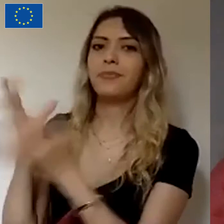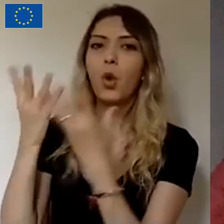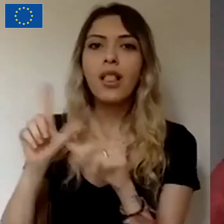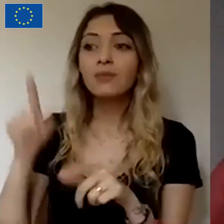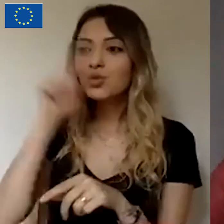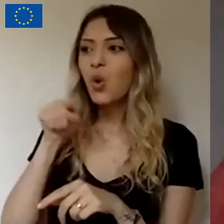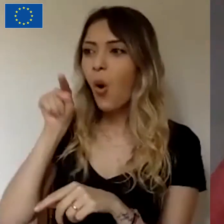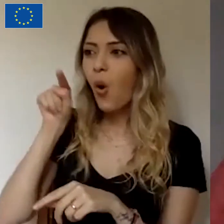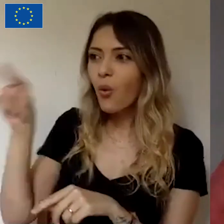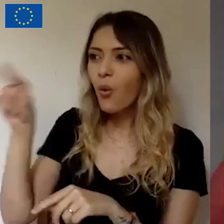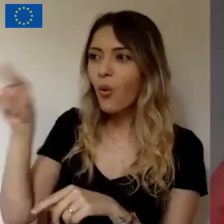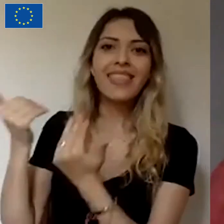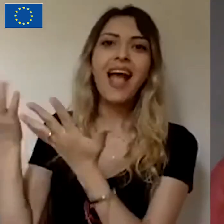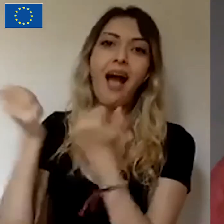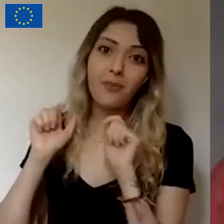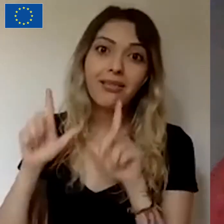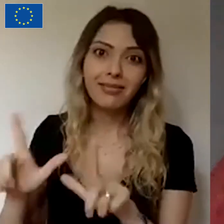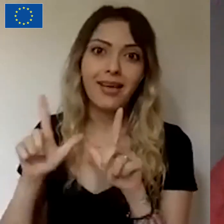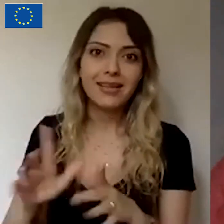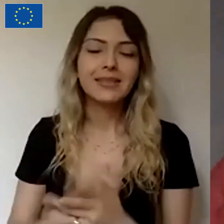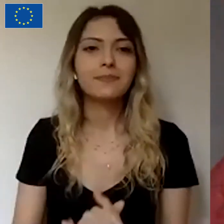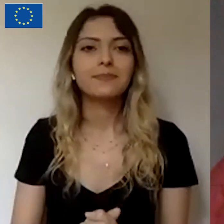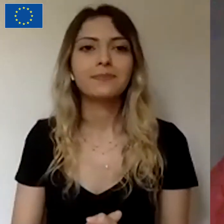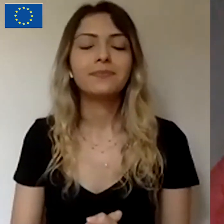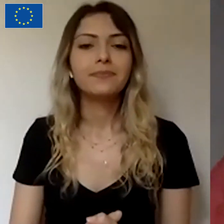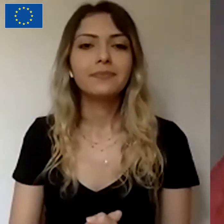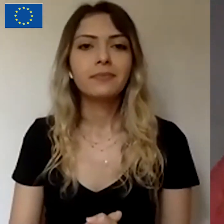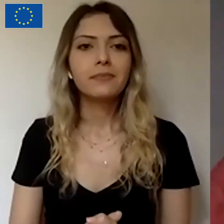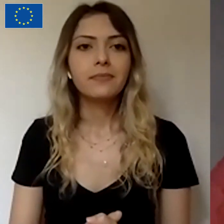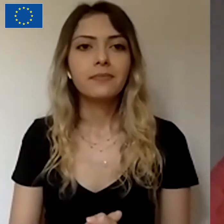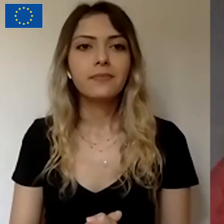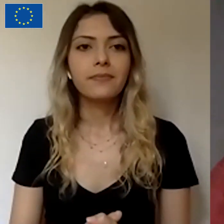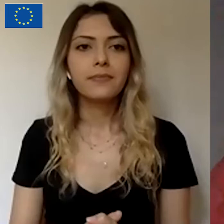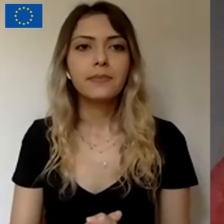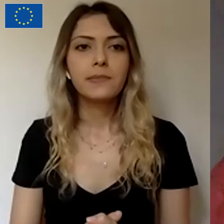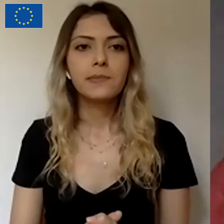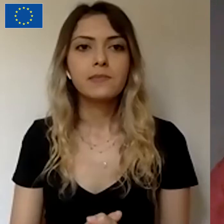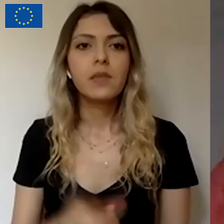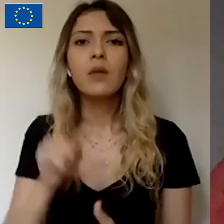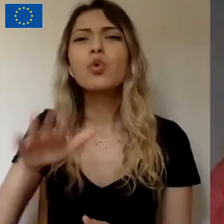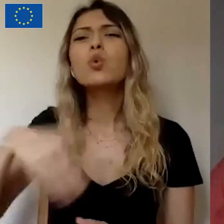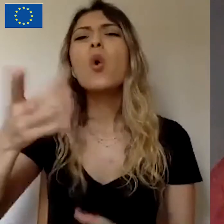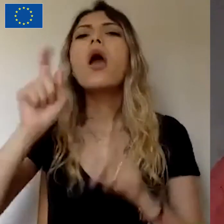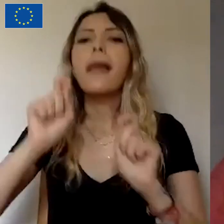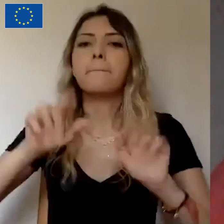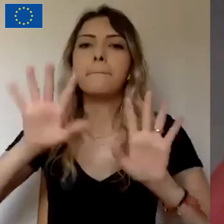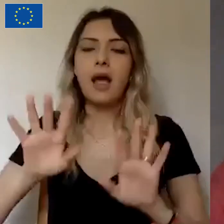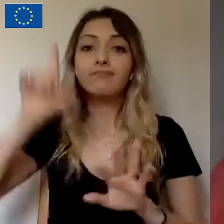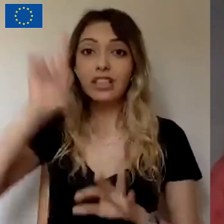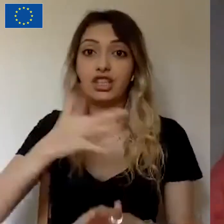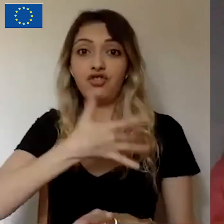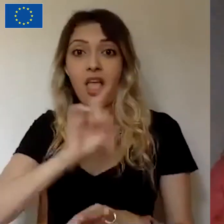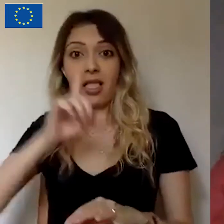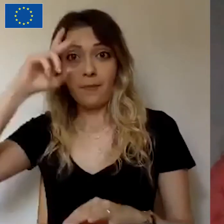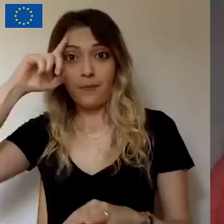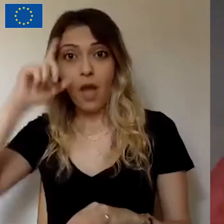proje canlıya geçtiği anda destek olma sözü almanız gerekiyor. Bunu çok sonraya bırakmamak lazım. Yani canlıya geçsin ben bir bakayım